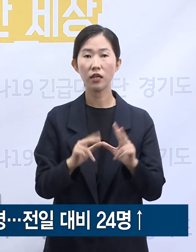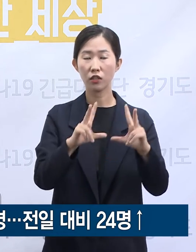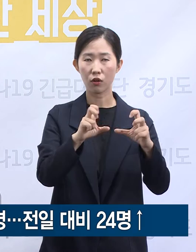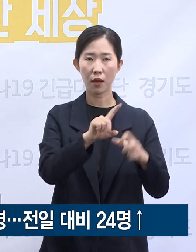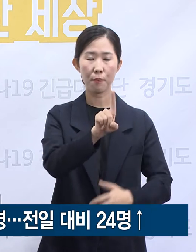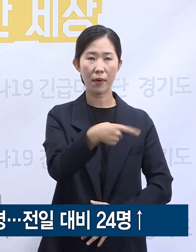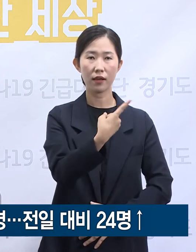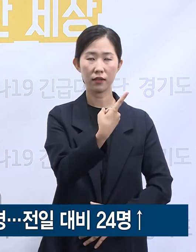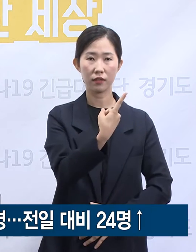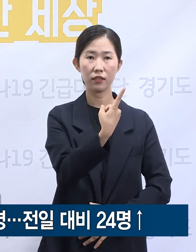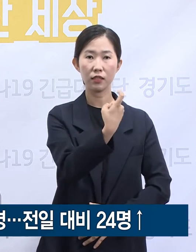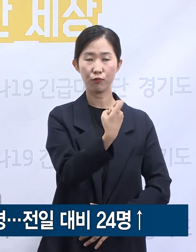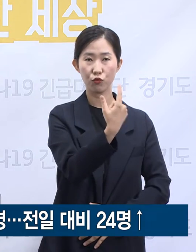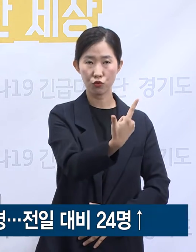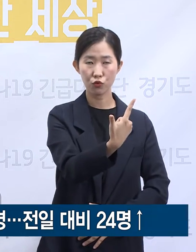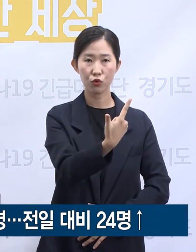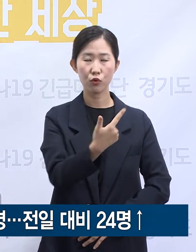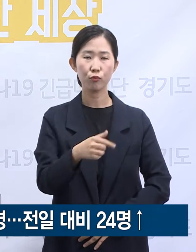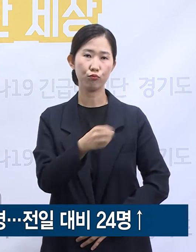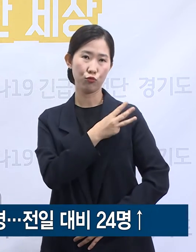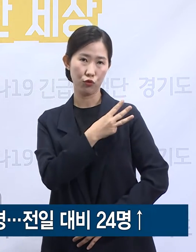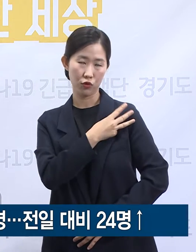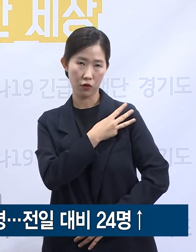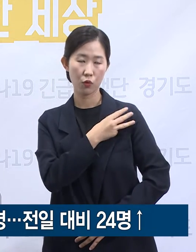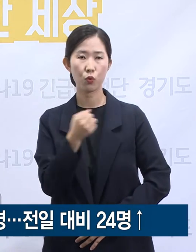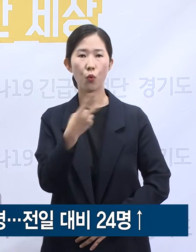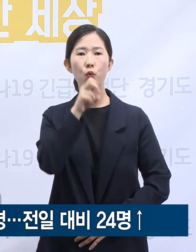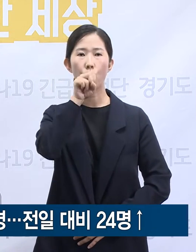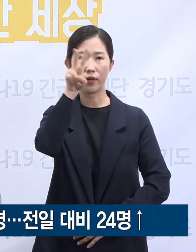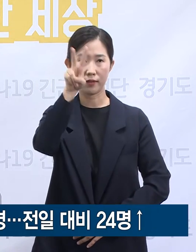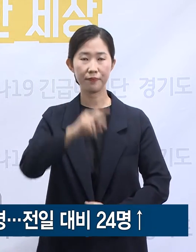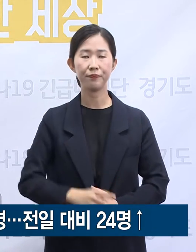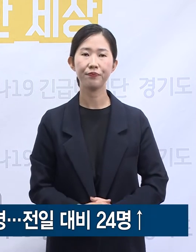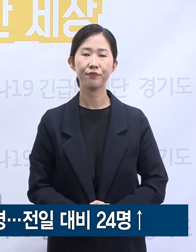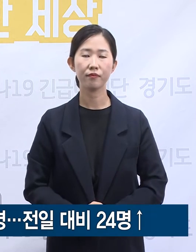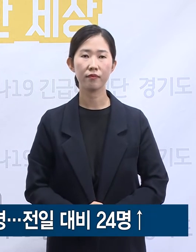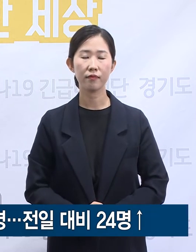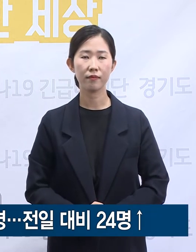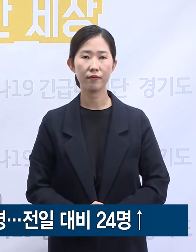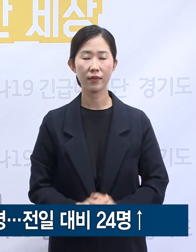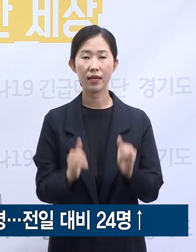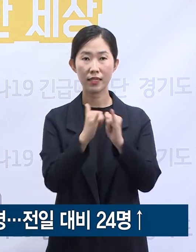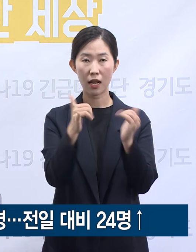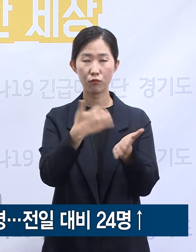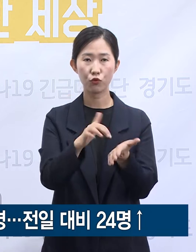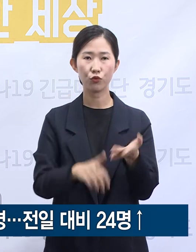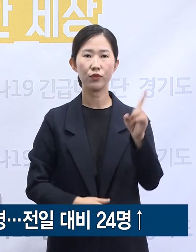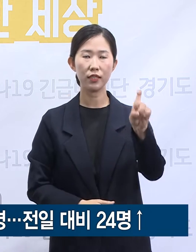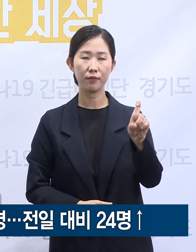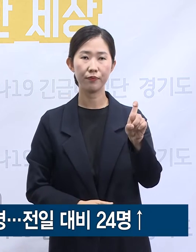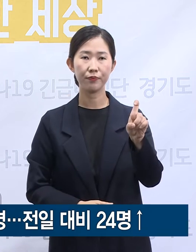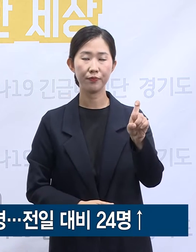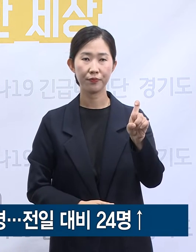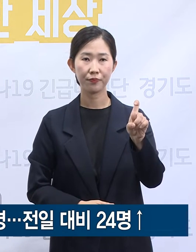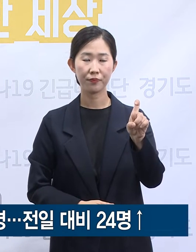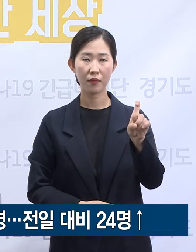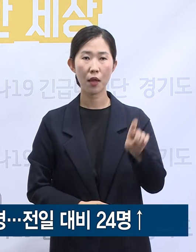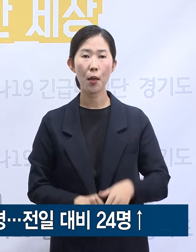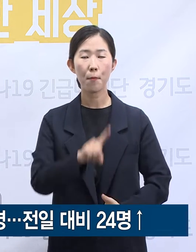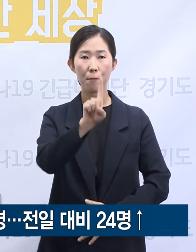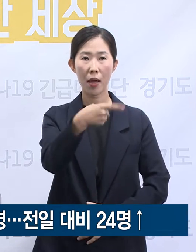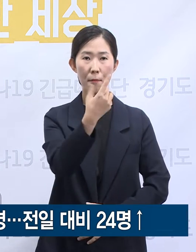71명, 용인시 53명 순입니다. 인구 10만 명당 경기도 확진자 중